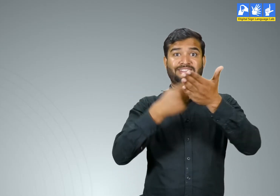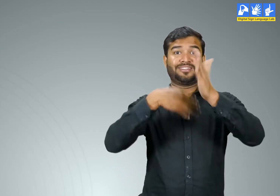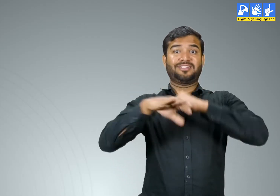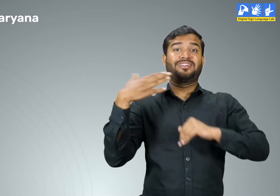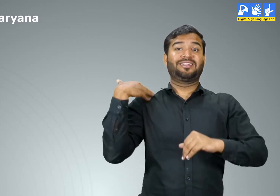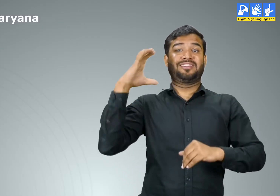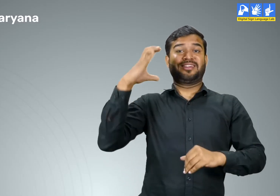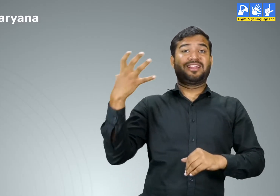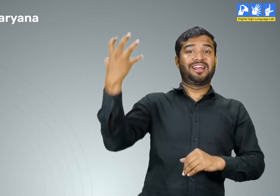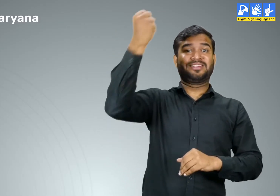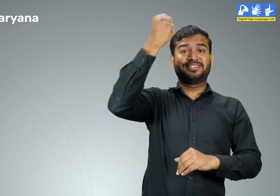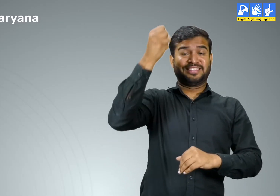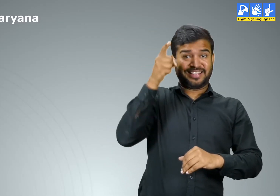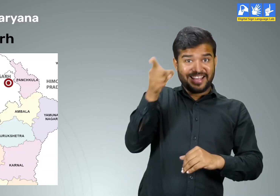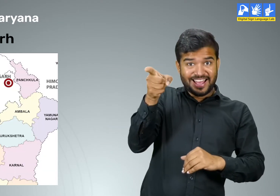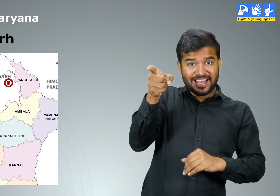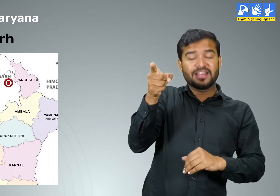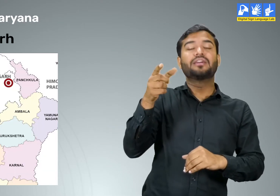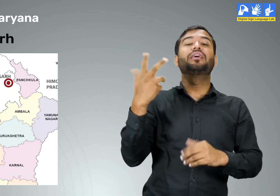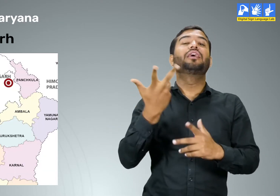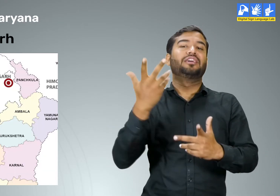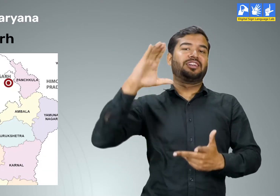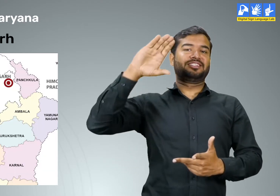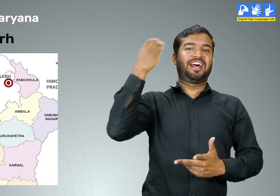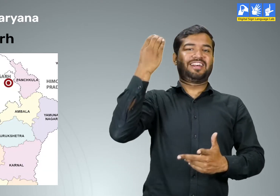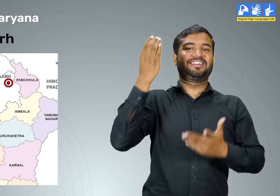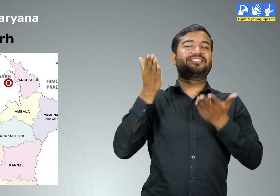हर्याना की राजधानी चंडिगर्ण है